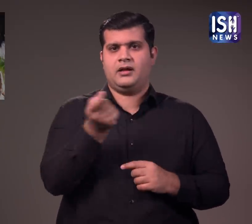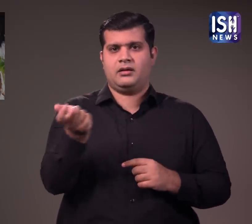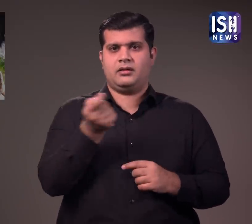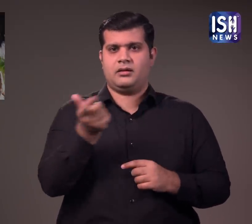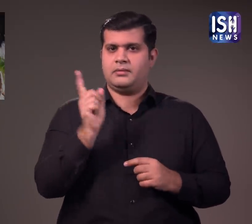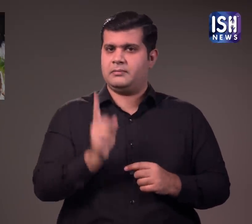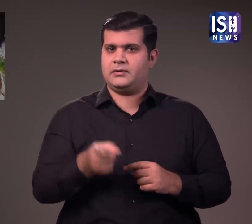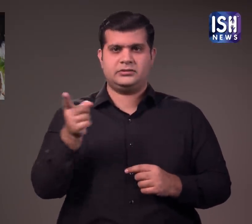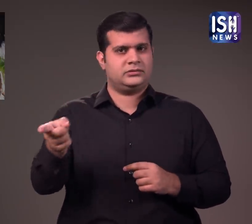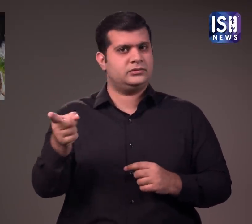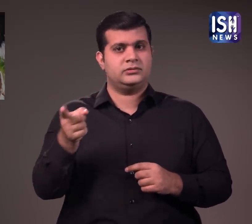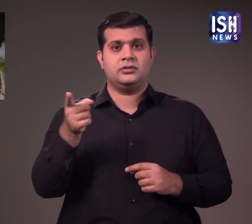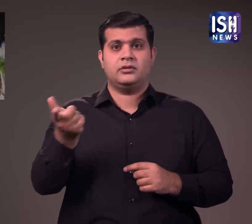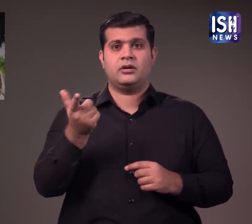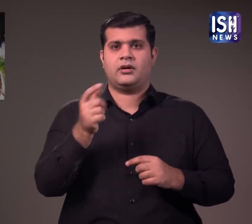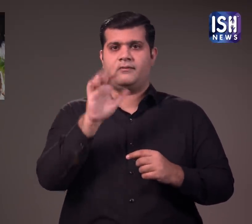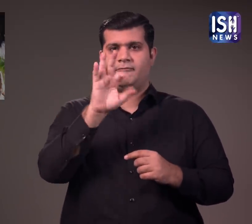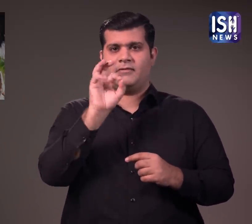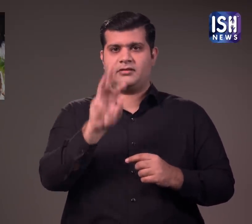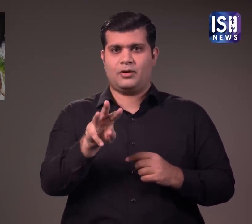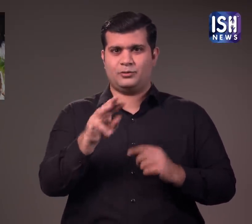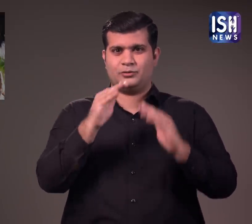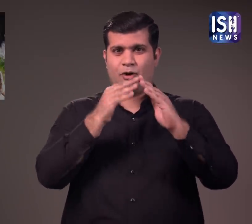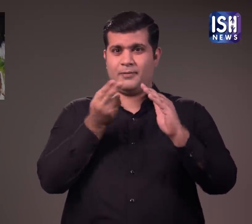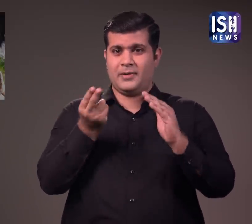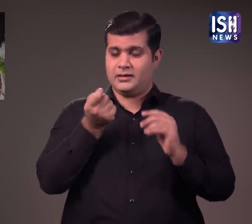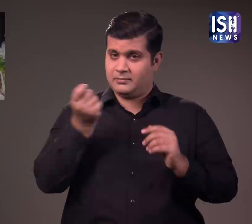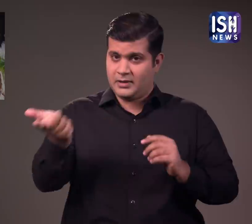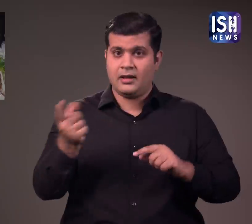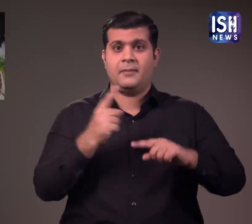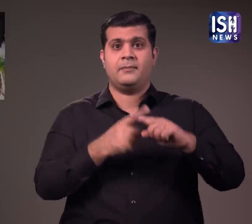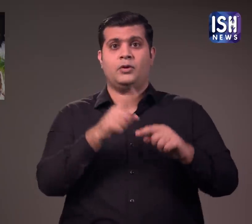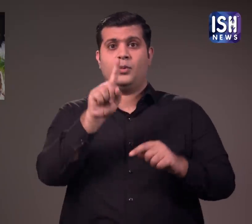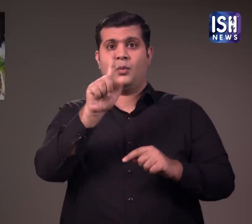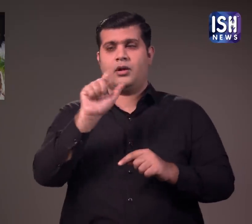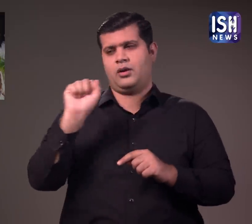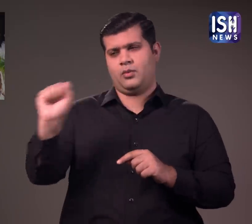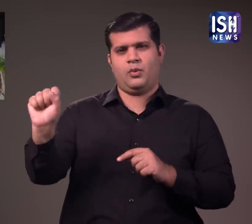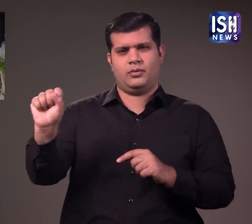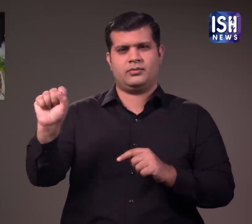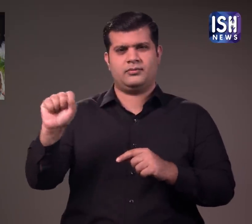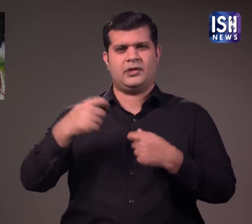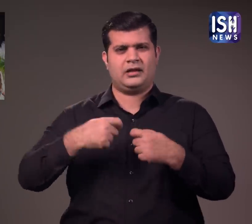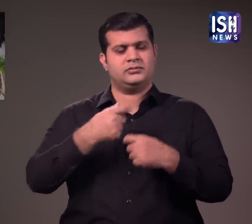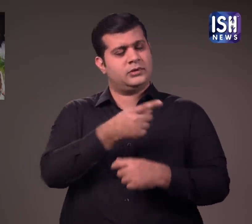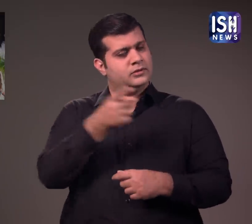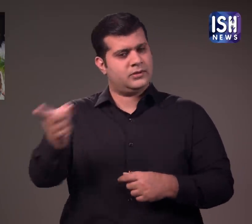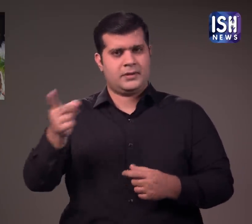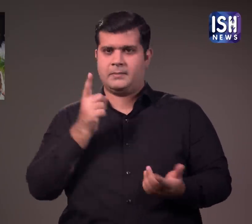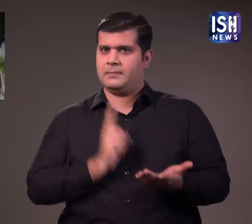पचास हजार रुपे का मासिक किराया और मासिक रख रखाओ के लिए एक लाख रुपे देने का आदेश दिया